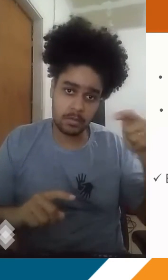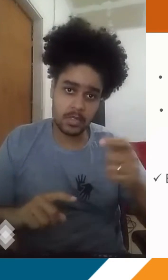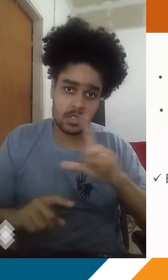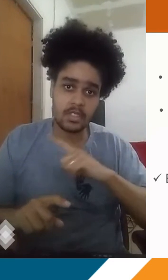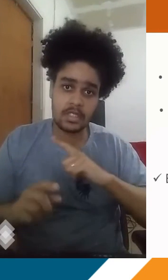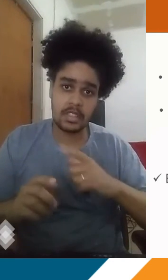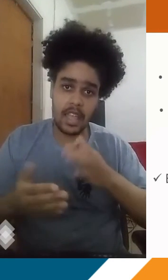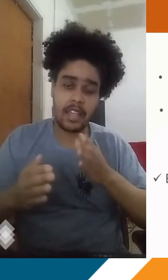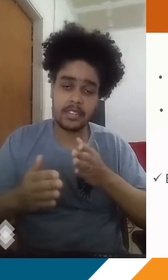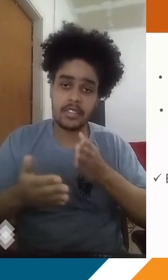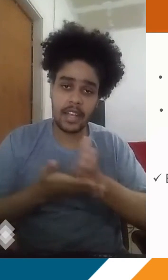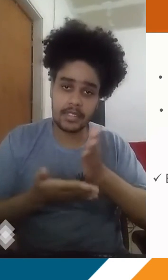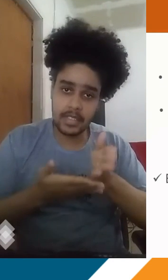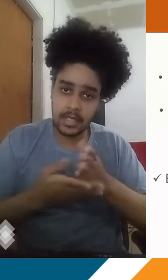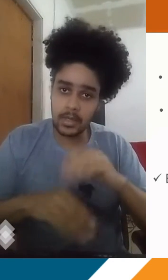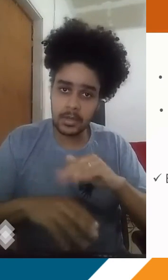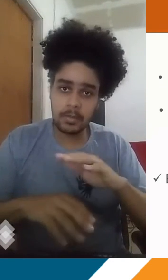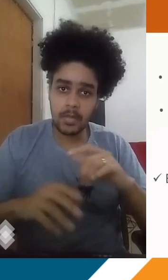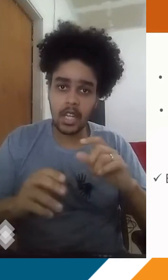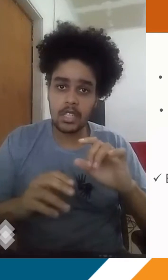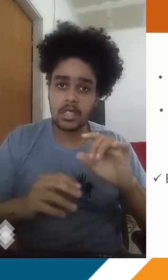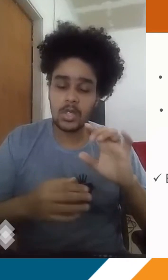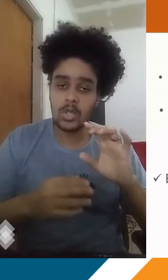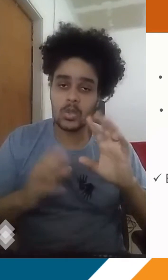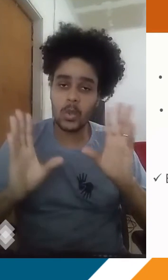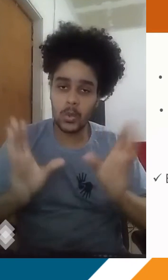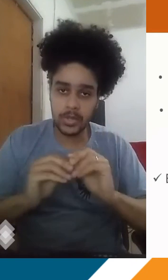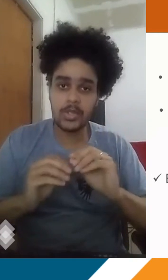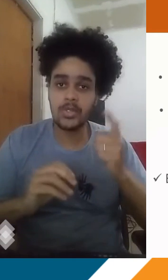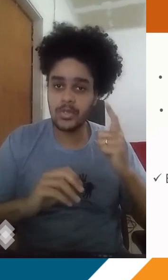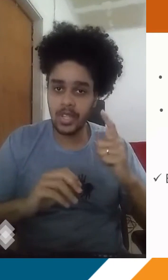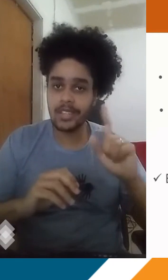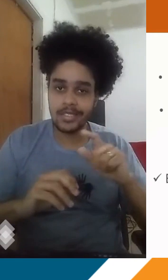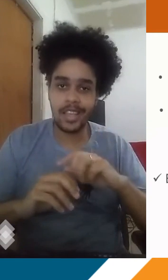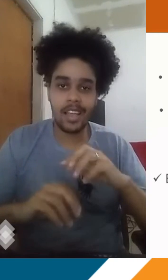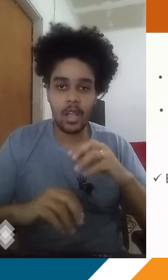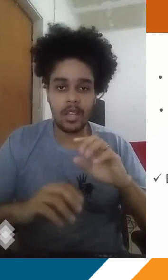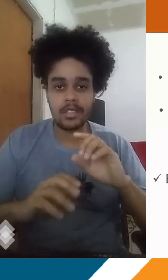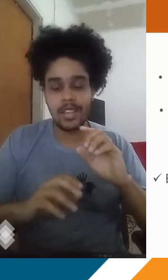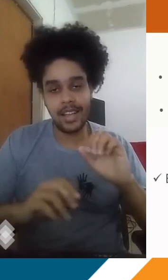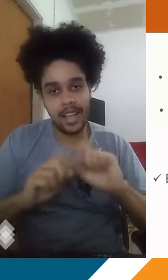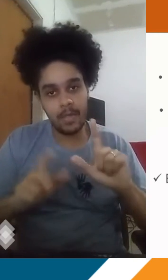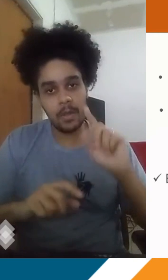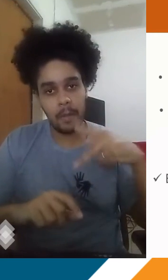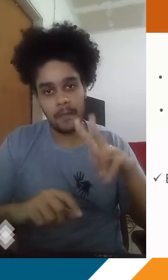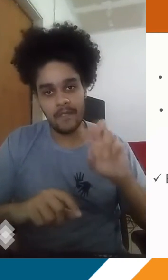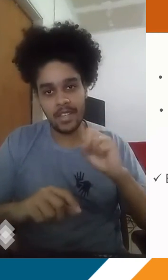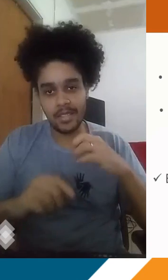fazer anotação e refletir sobre o conteúdo. E é isso. Na próxima semana vocês vão ter acesso a mais conteúdo aqui de